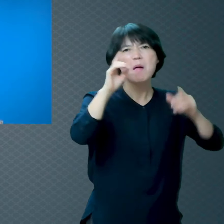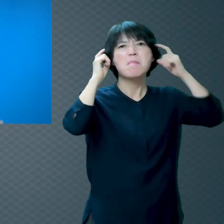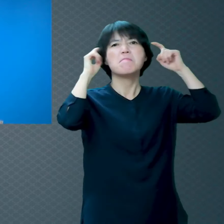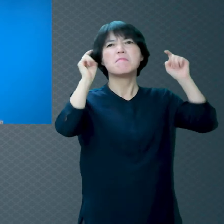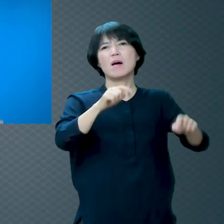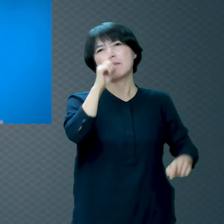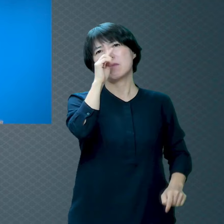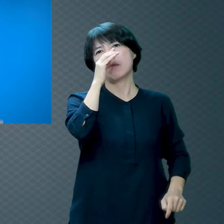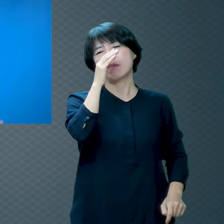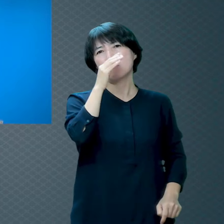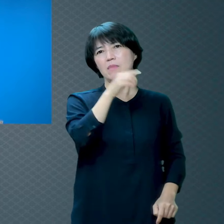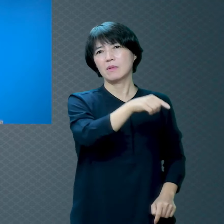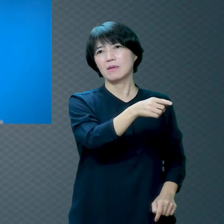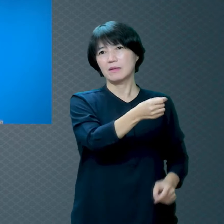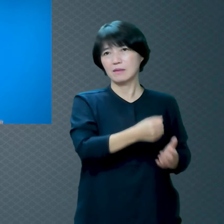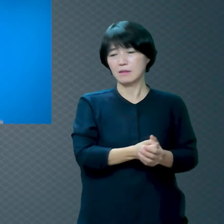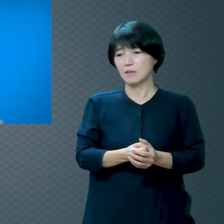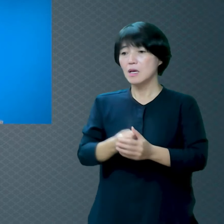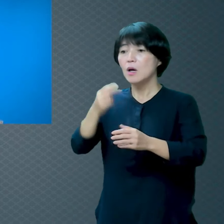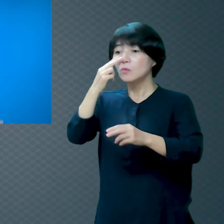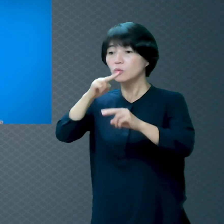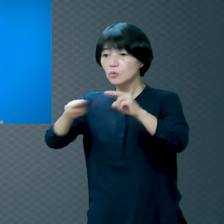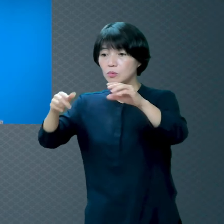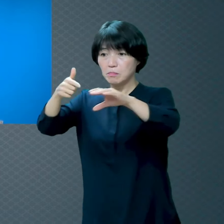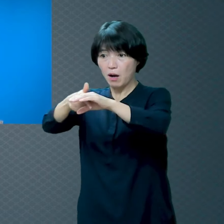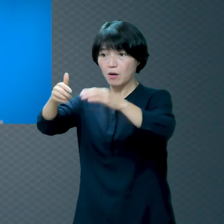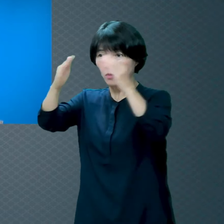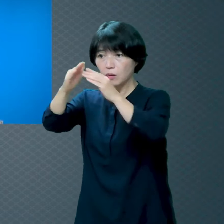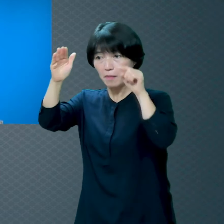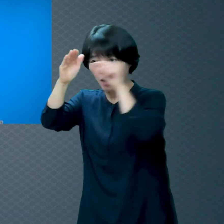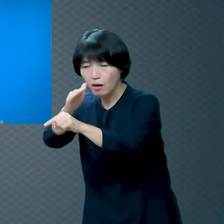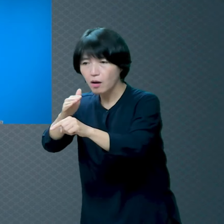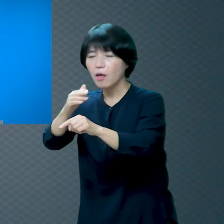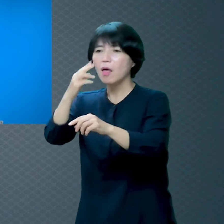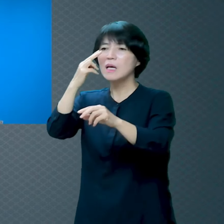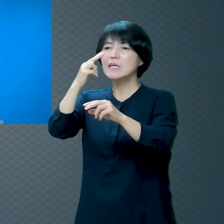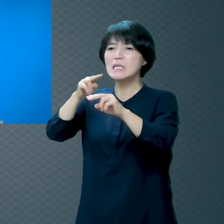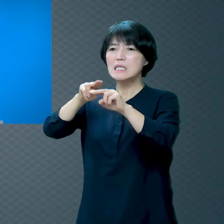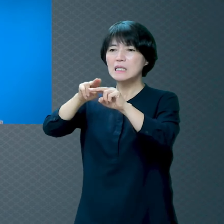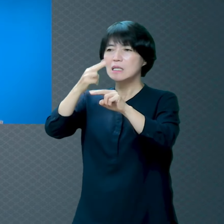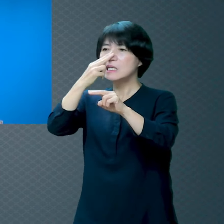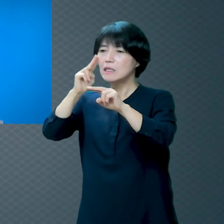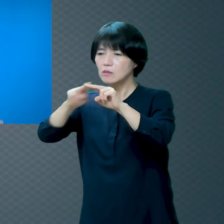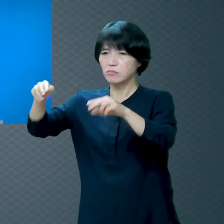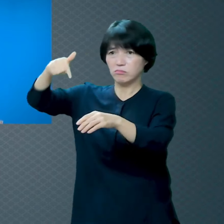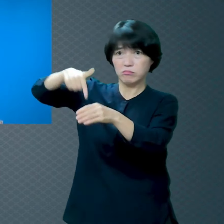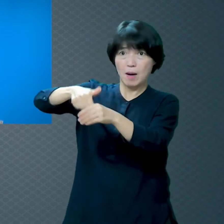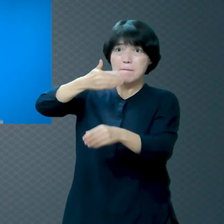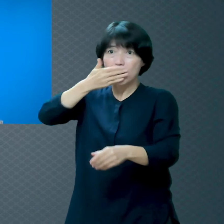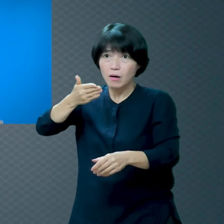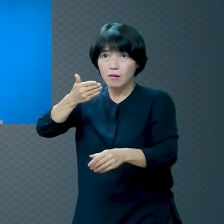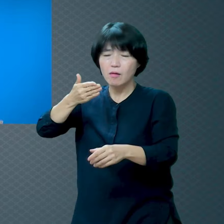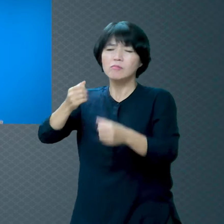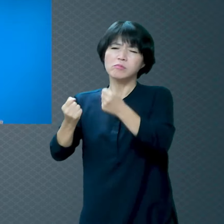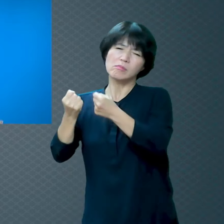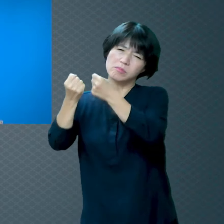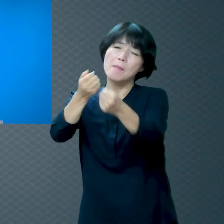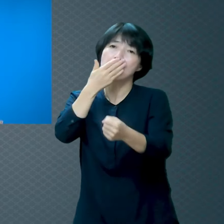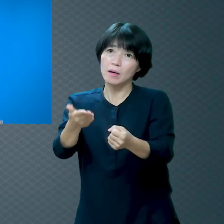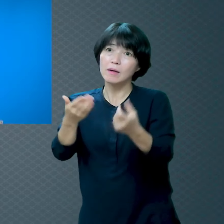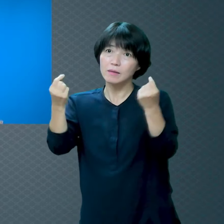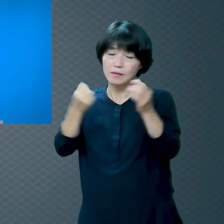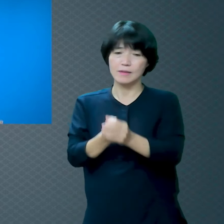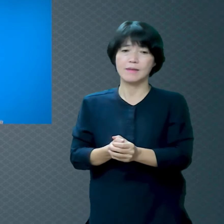하나님만이 죄를 처리해 주실 수 있는 분이에요 그러니까 얘기하는 거예요 내가 너를 고쳐서 천국에